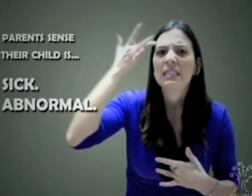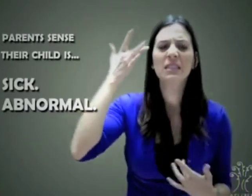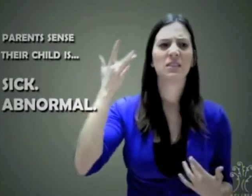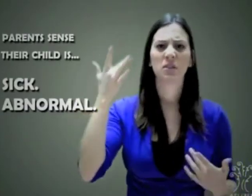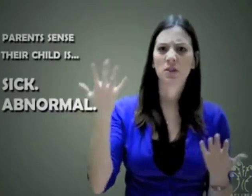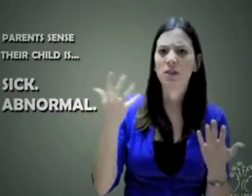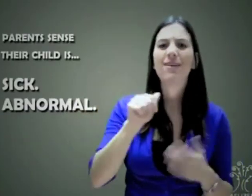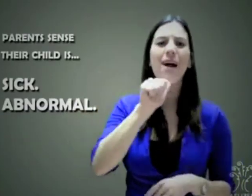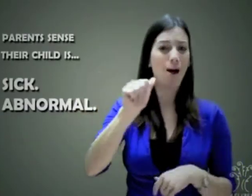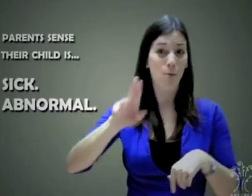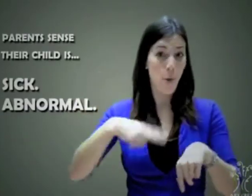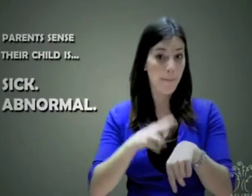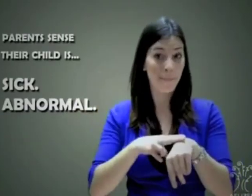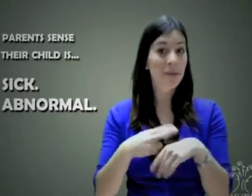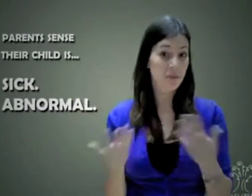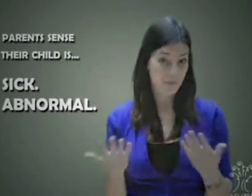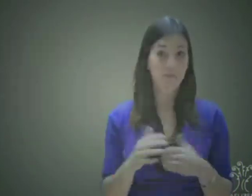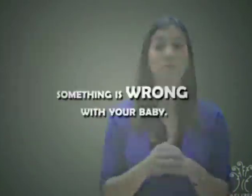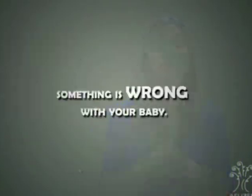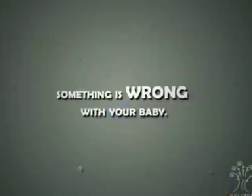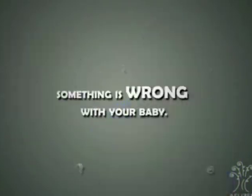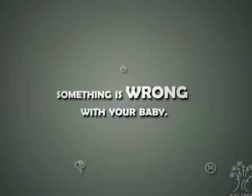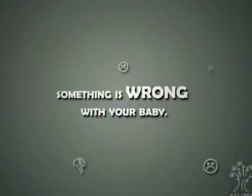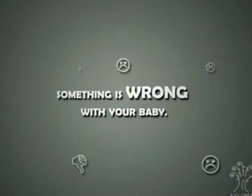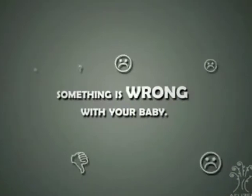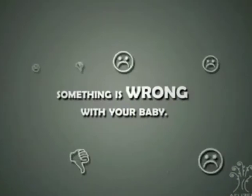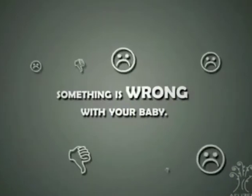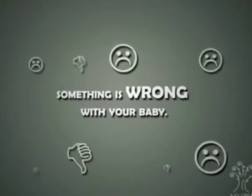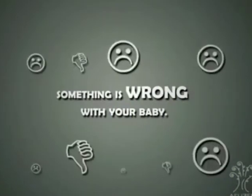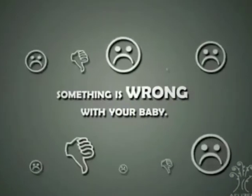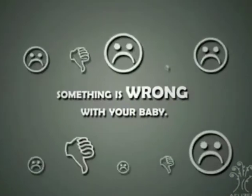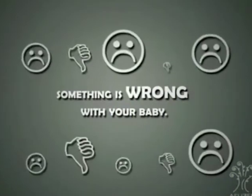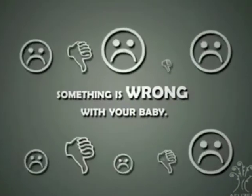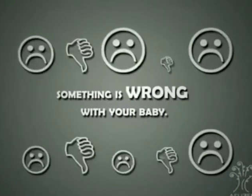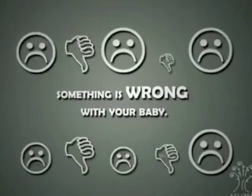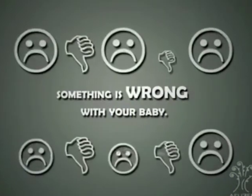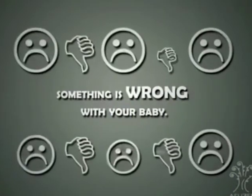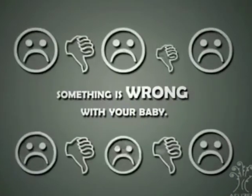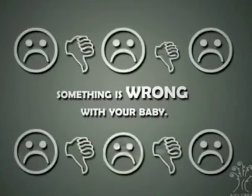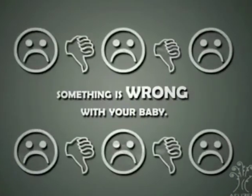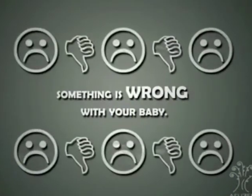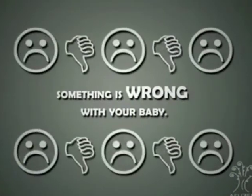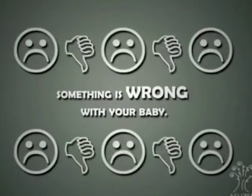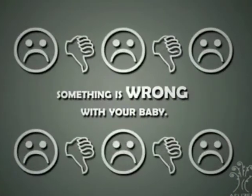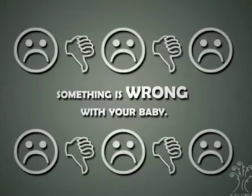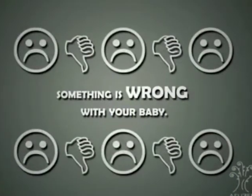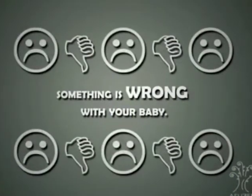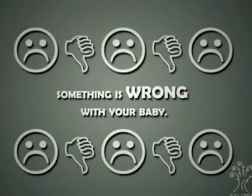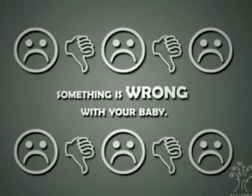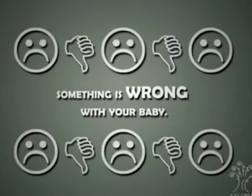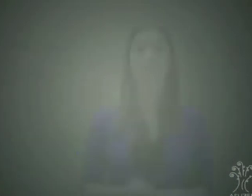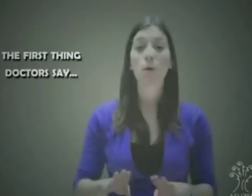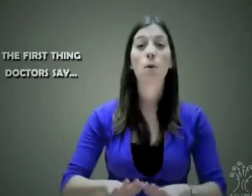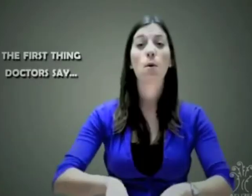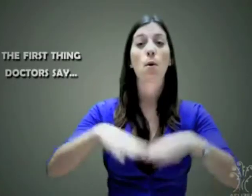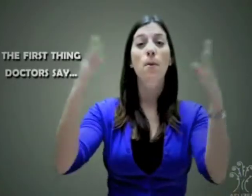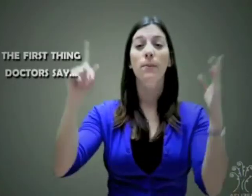existe un desequilibrio de fuerza que puede sugerir que su hijo está enfermo o no sea normal. Muchas veces las primeras